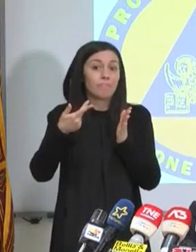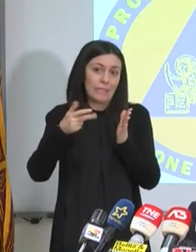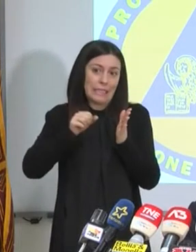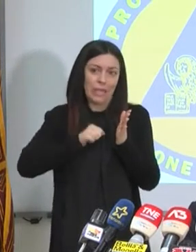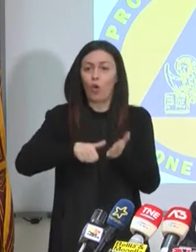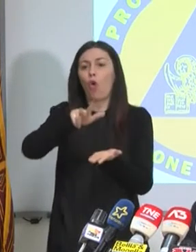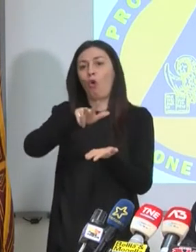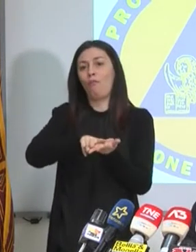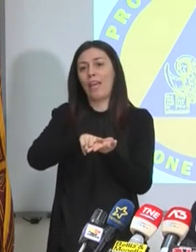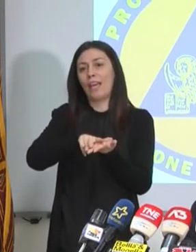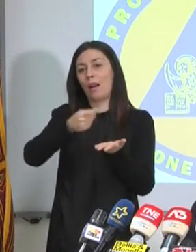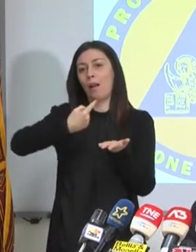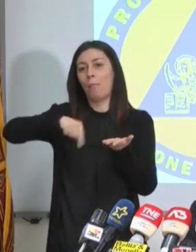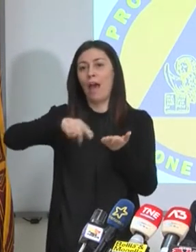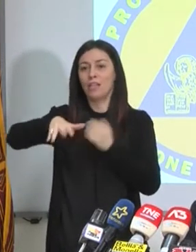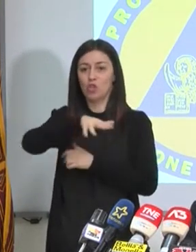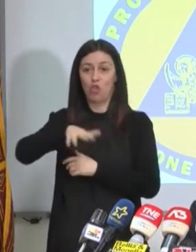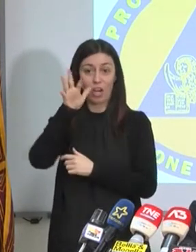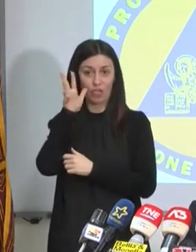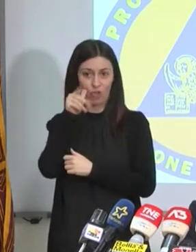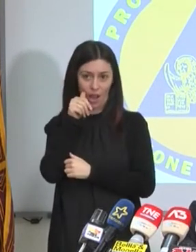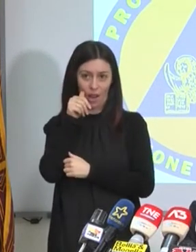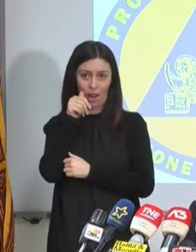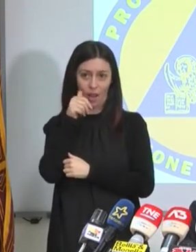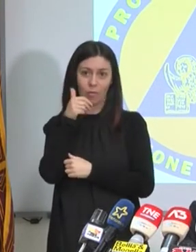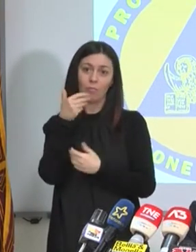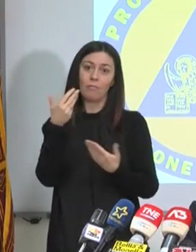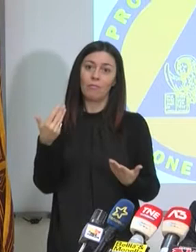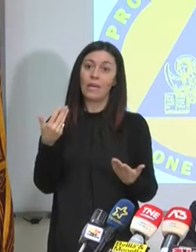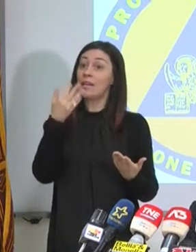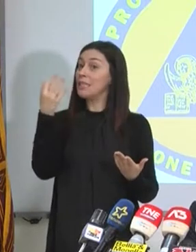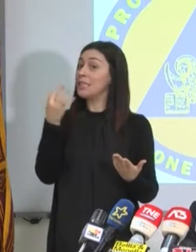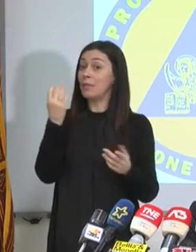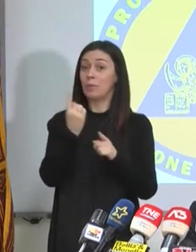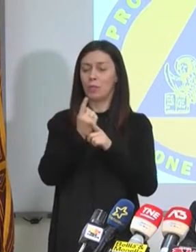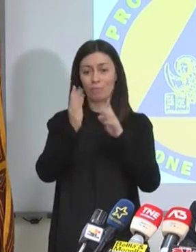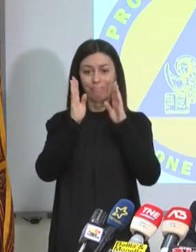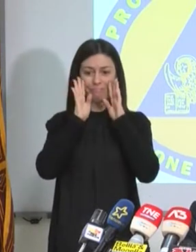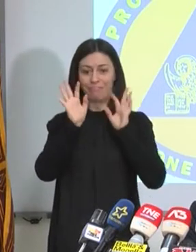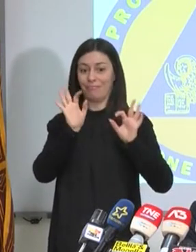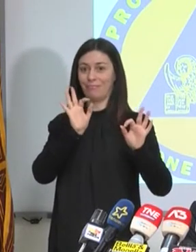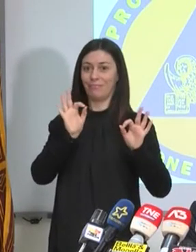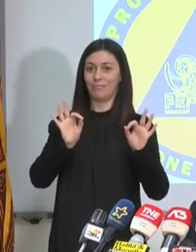capirsi perché prudentemente è giusto sempre avere un minimo di